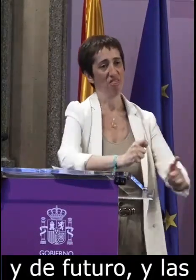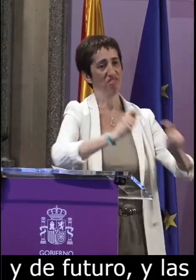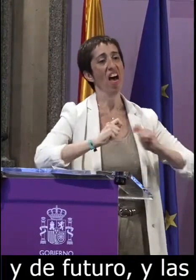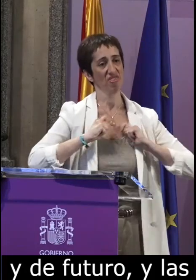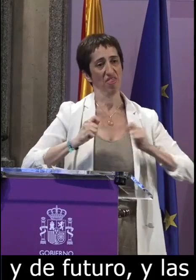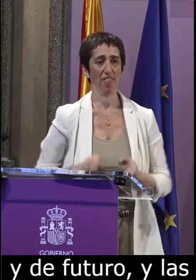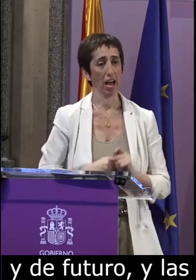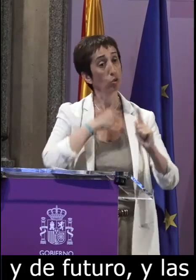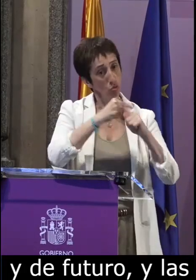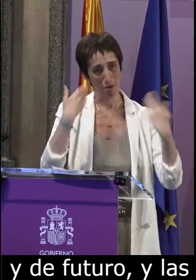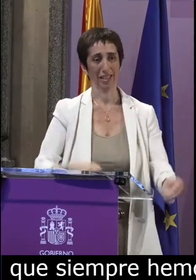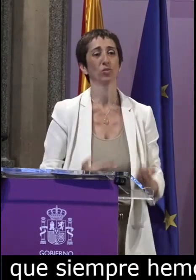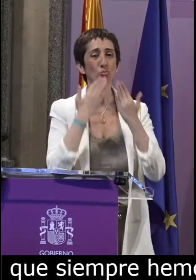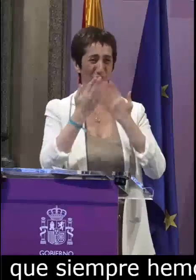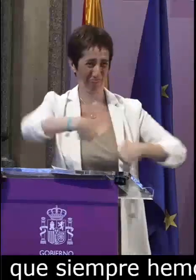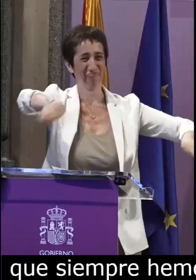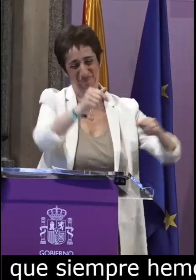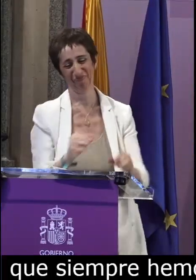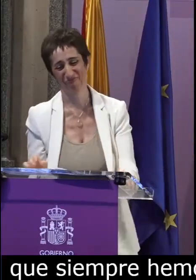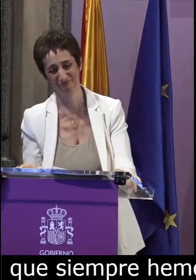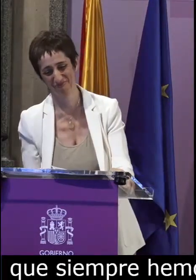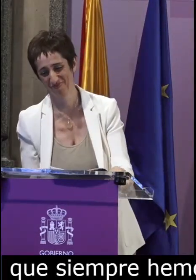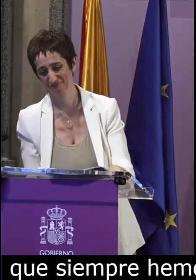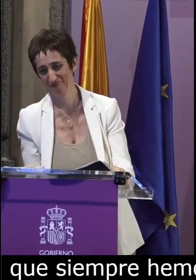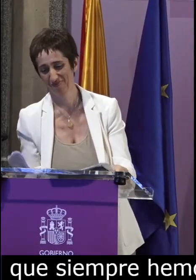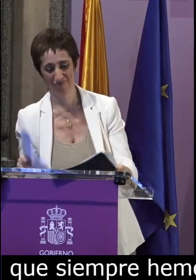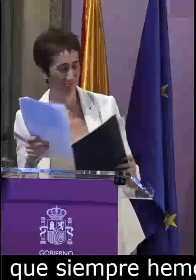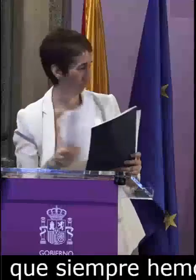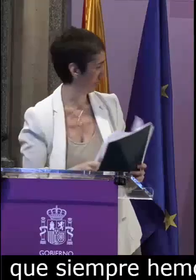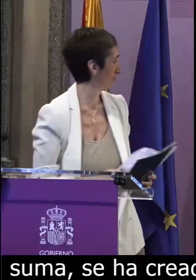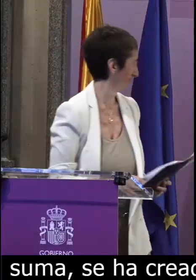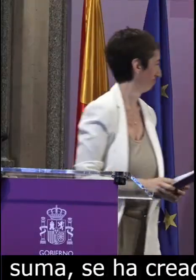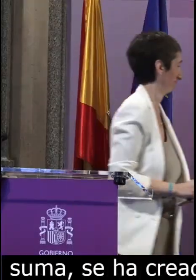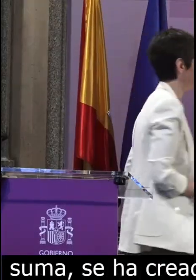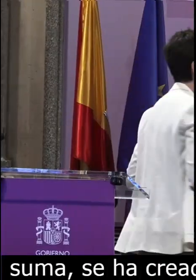nunca resta siempre aporta la lengua de signos suma muchas gracias